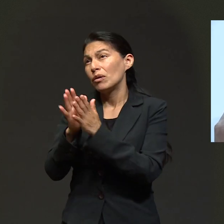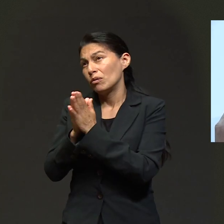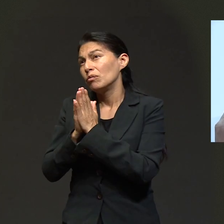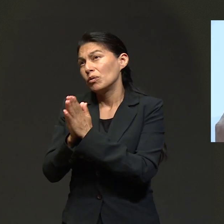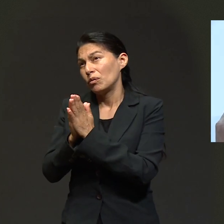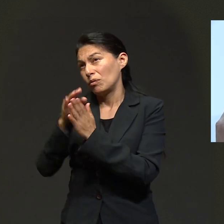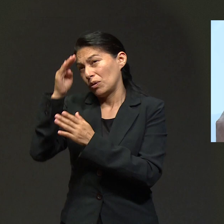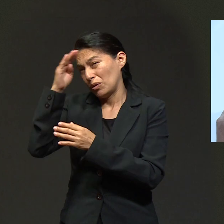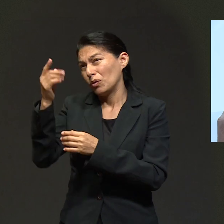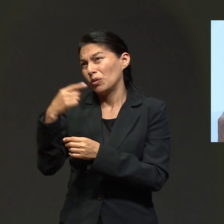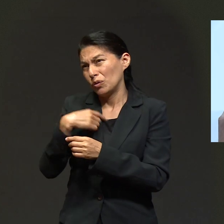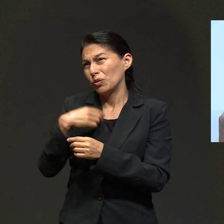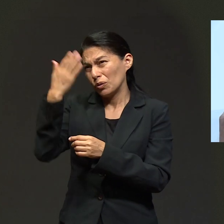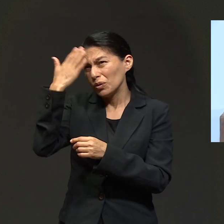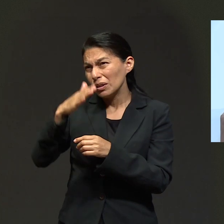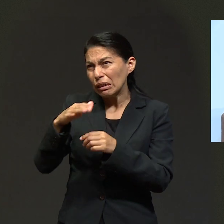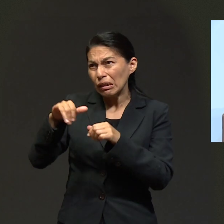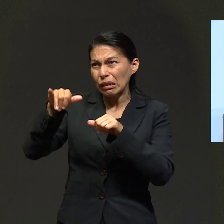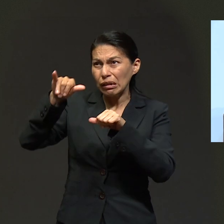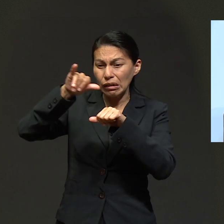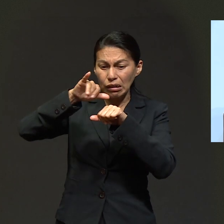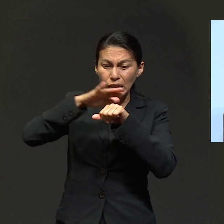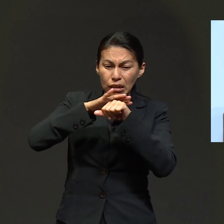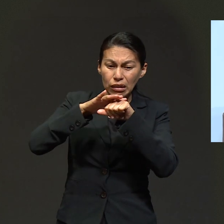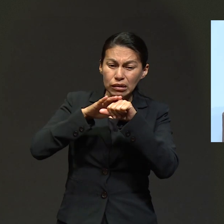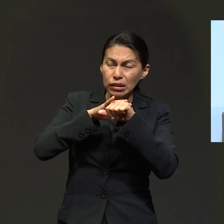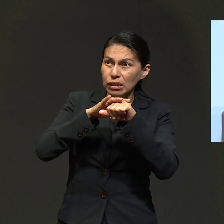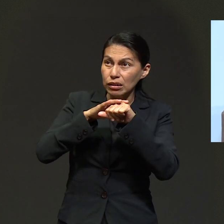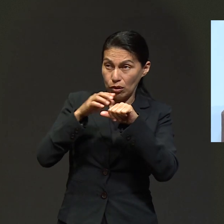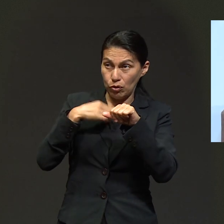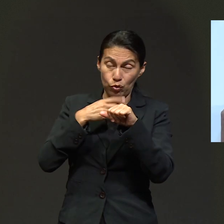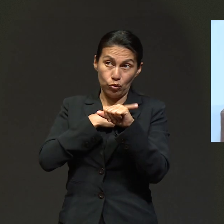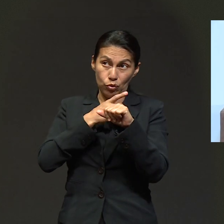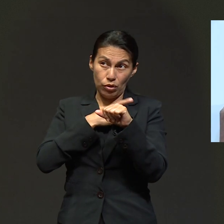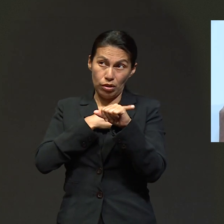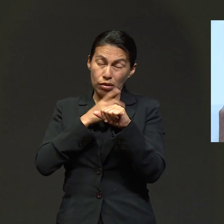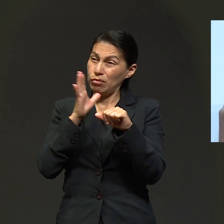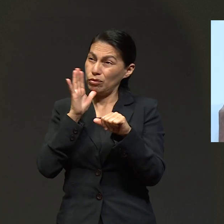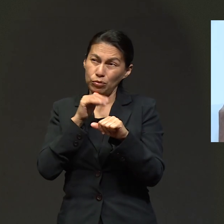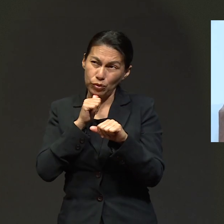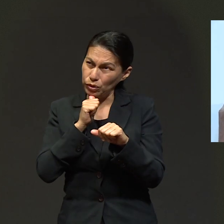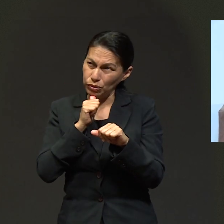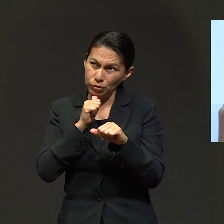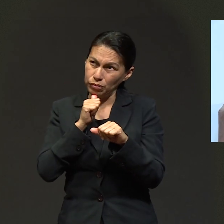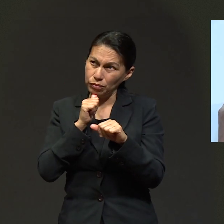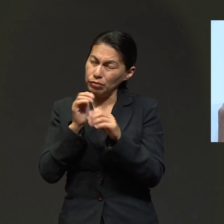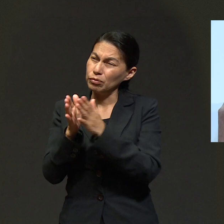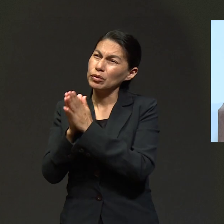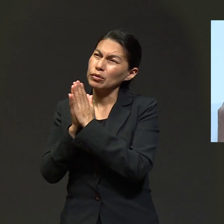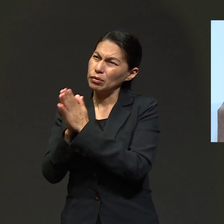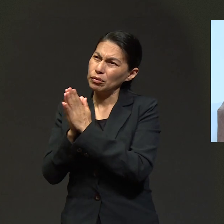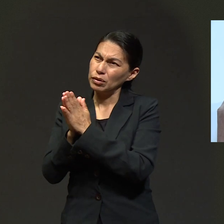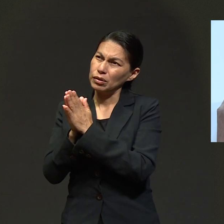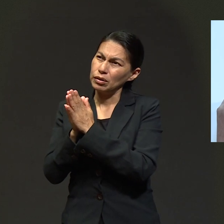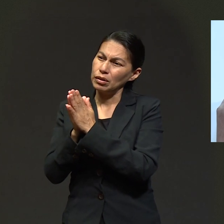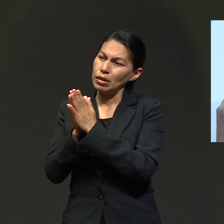aceite, pero yo no soy nadie para ungir. Así que yo